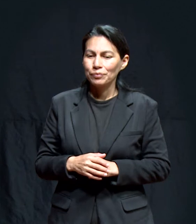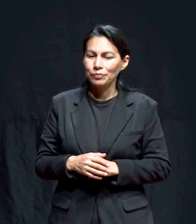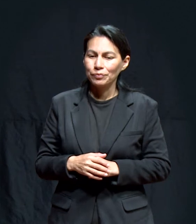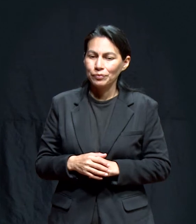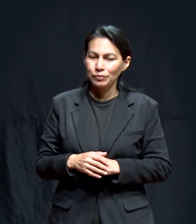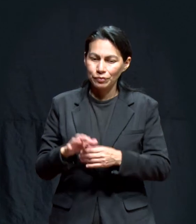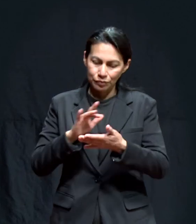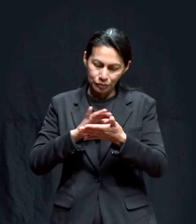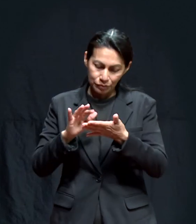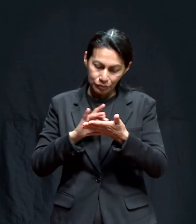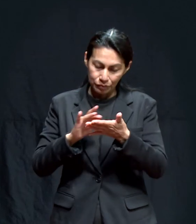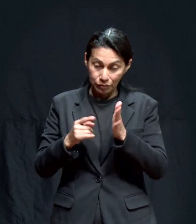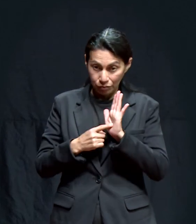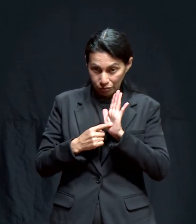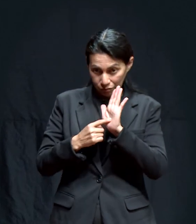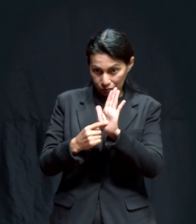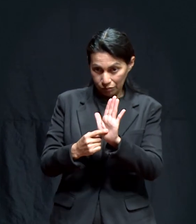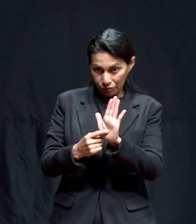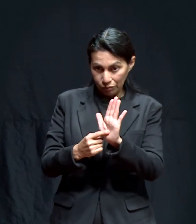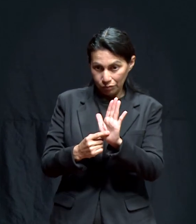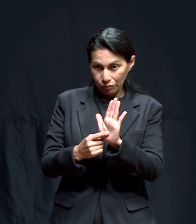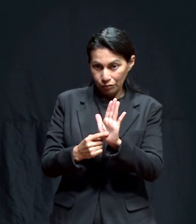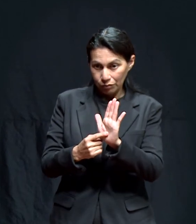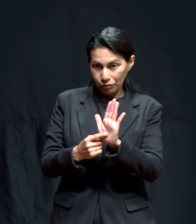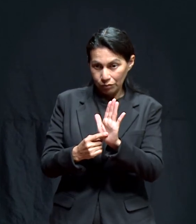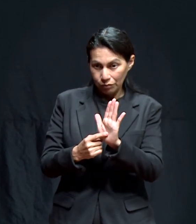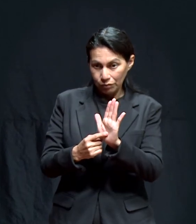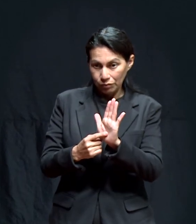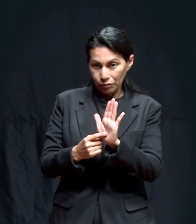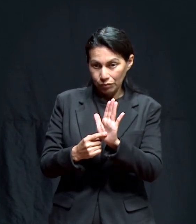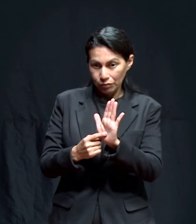meta su memorándum al departamento de personal, dice.